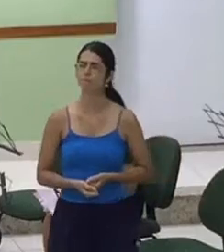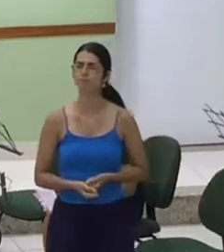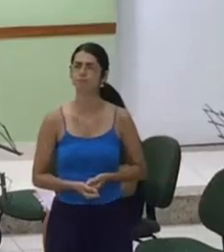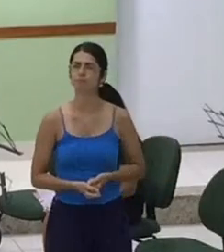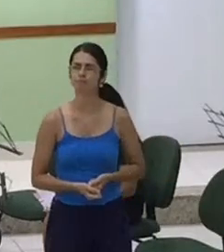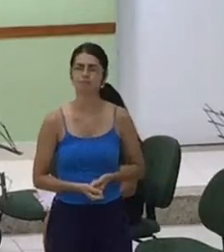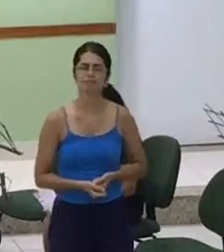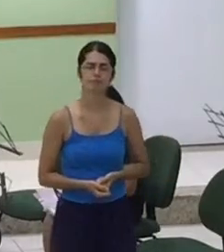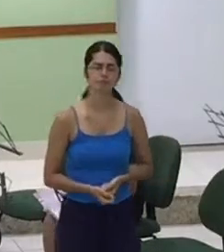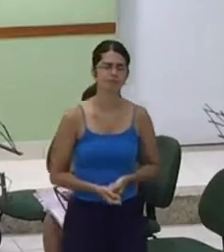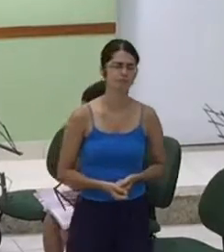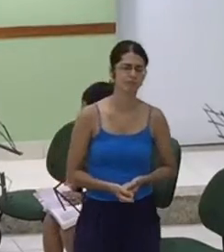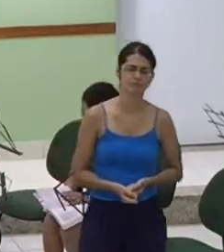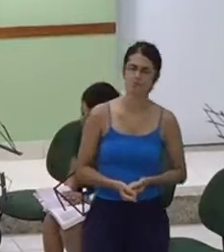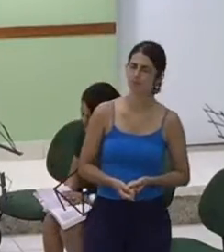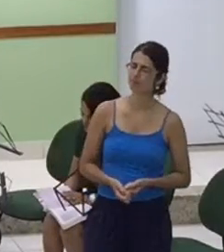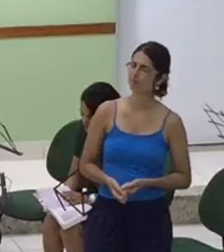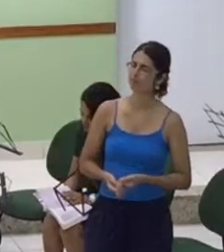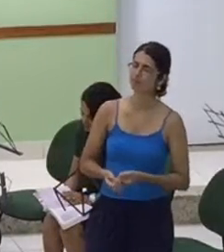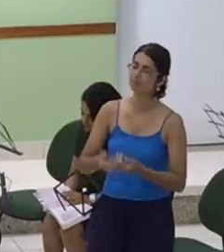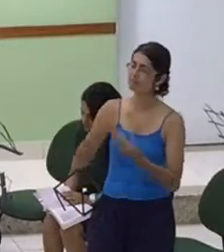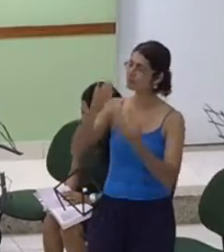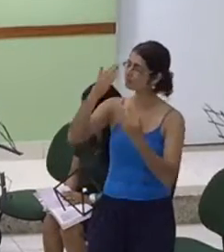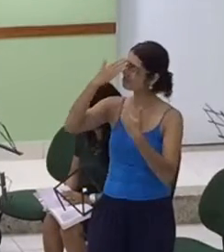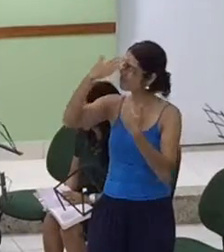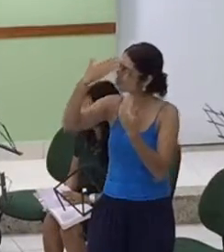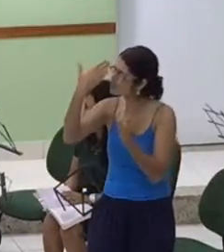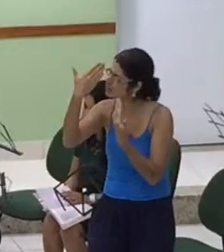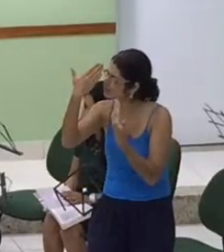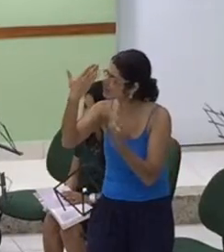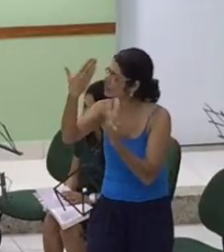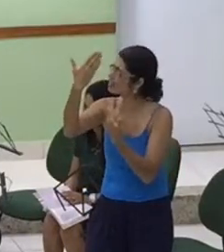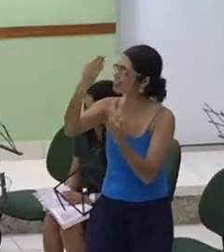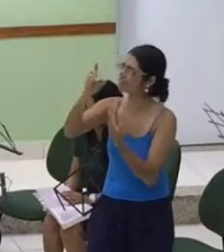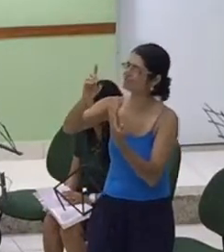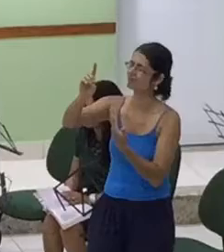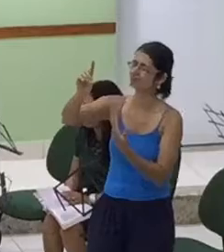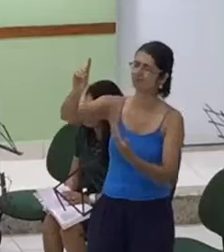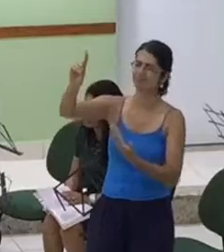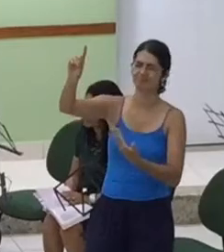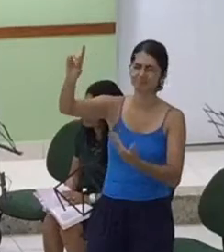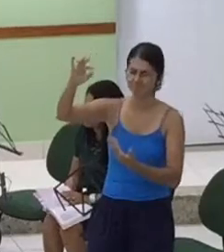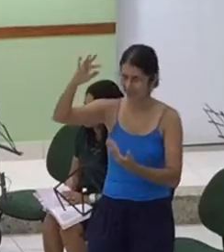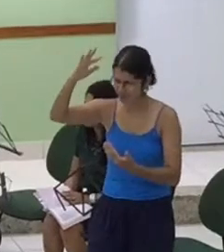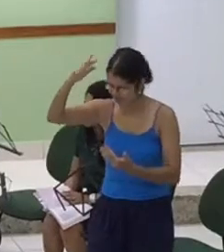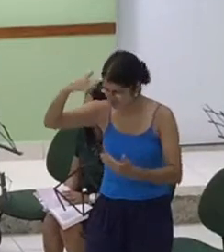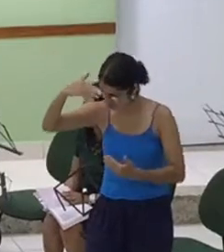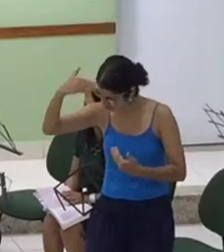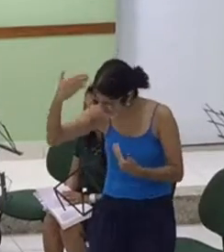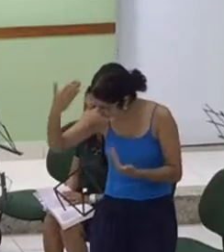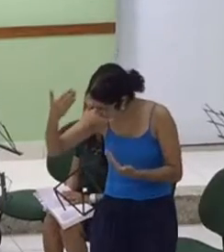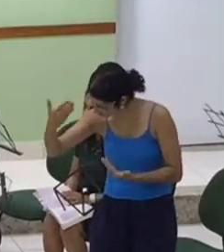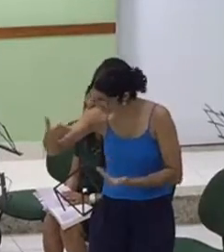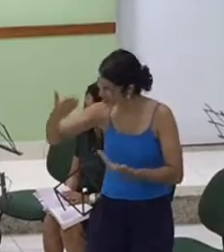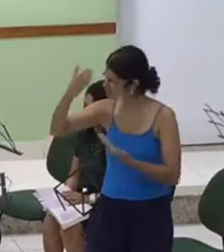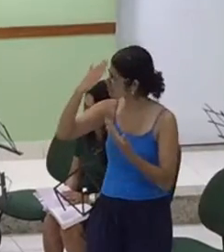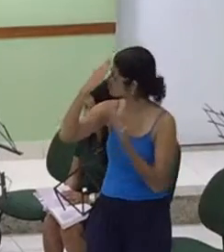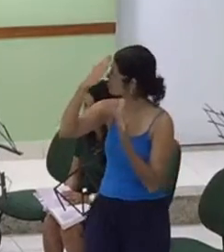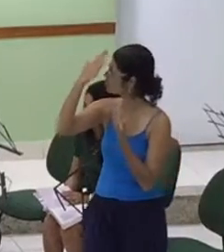Redo graças a ti Graças a ti